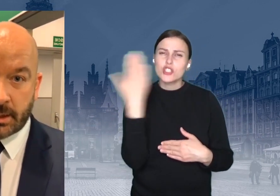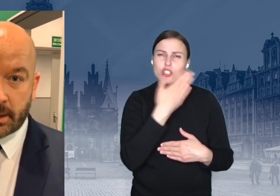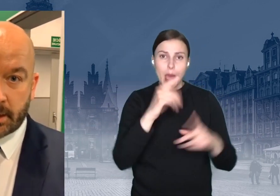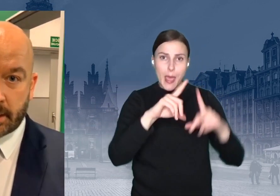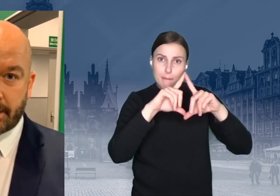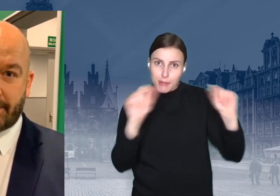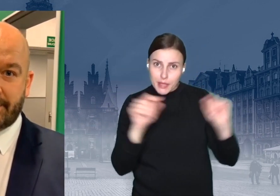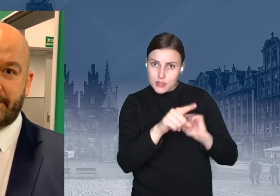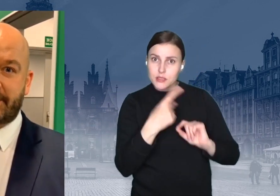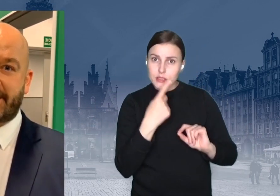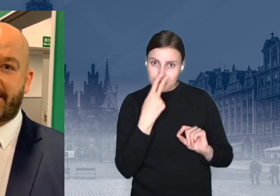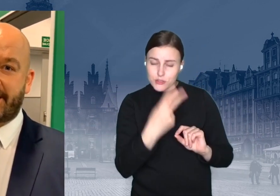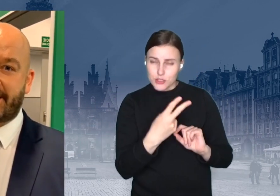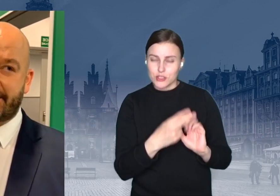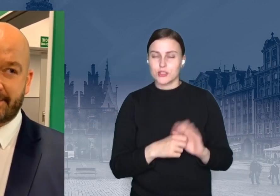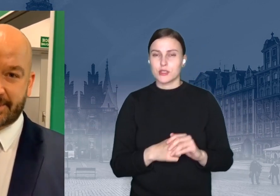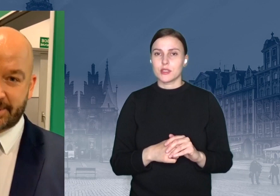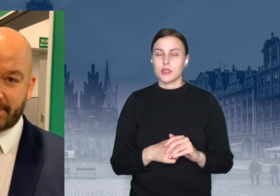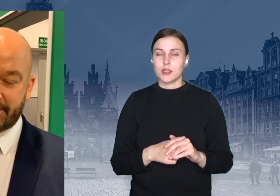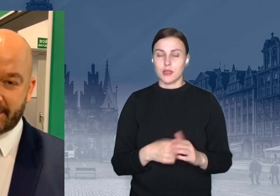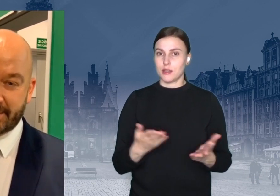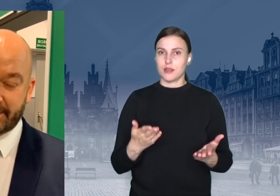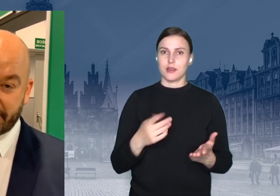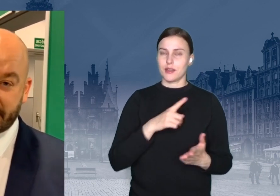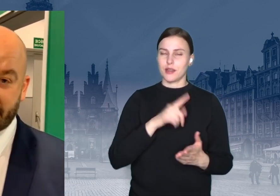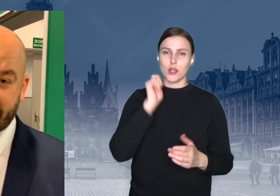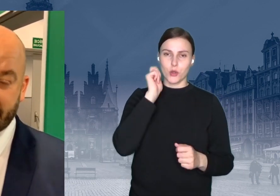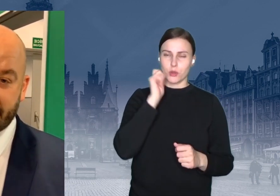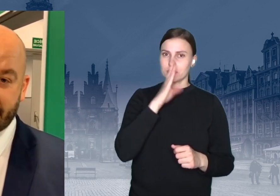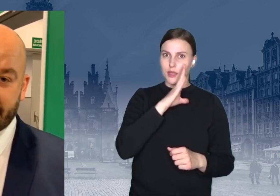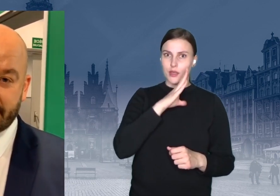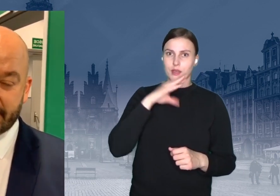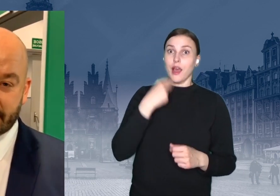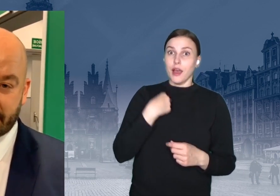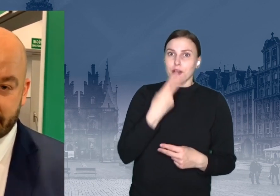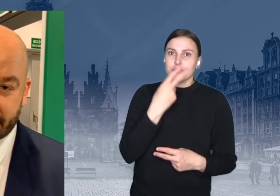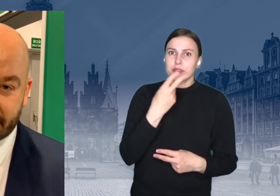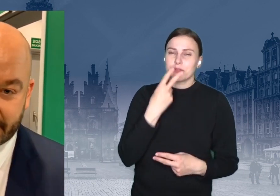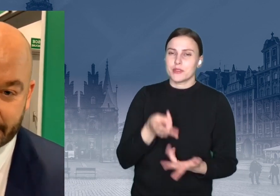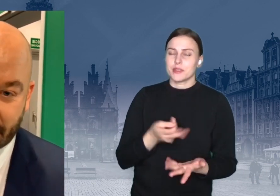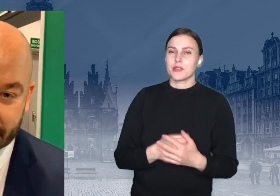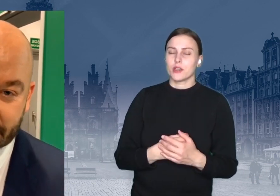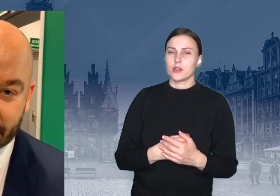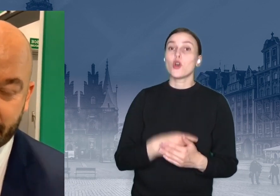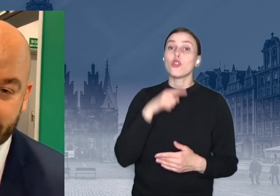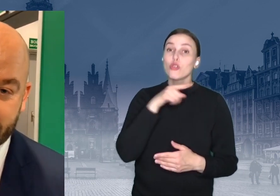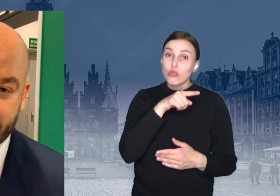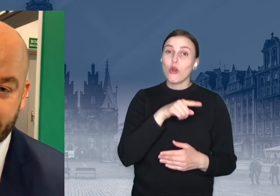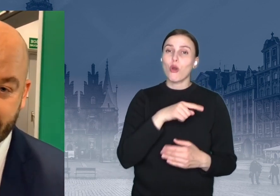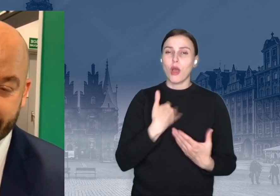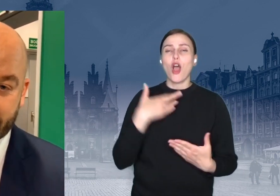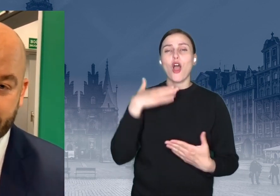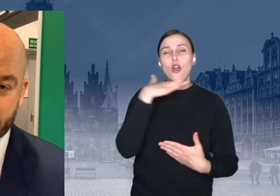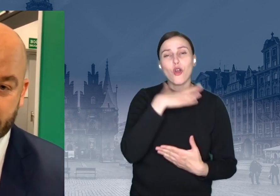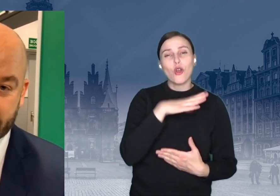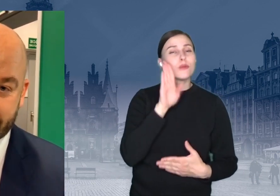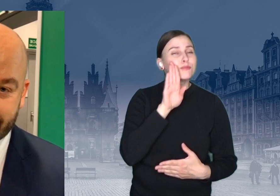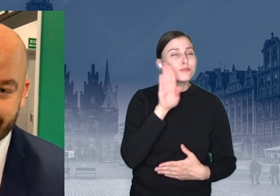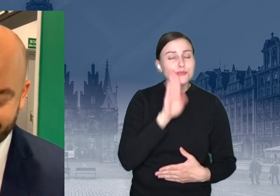Ona już taka szczęśliwa, no widzę, no to właśnie w takim kolorze kupiłem ci pończochy.